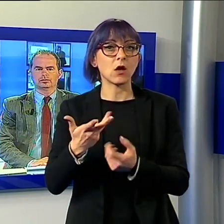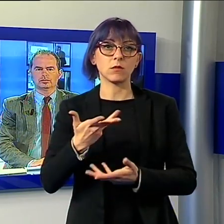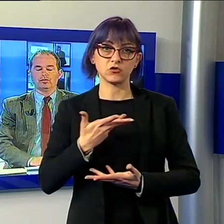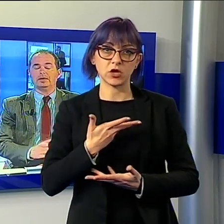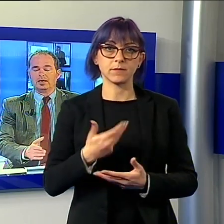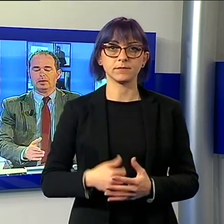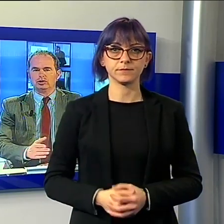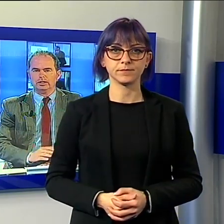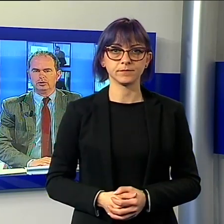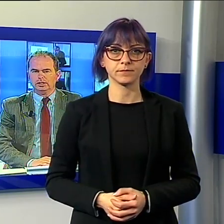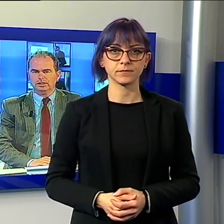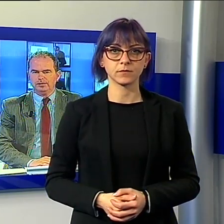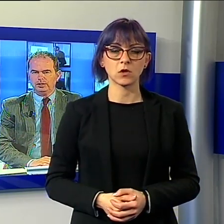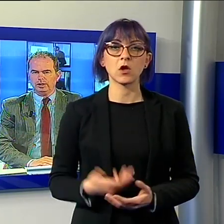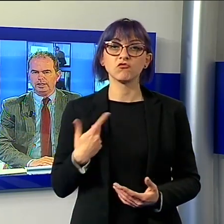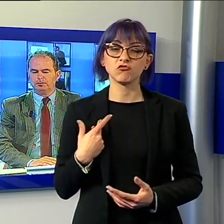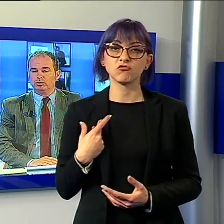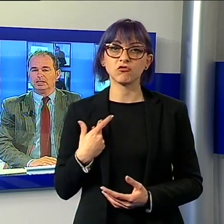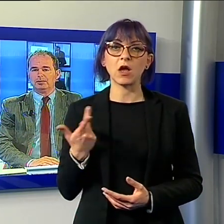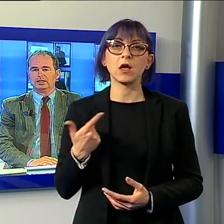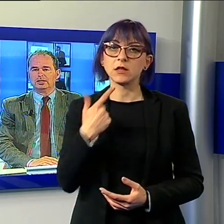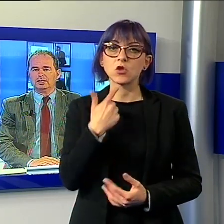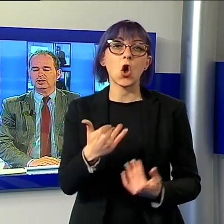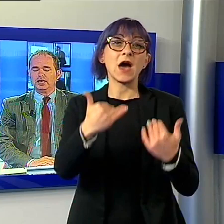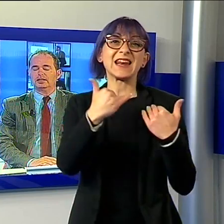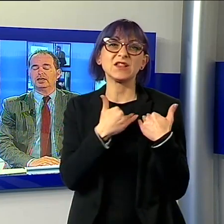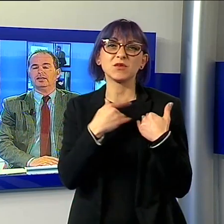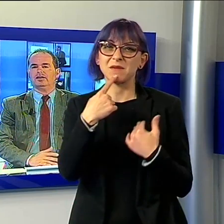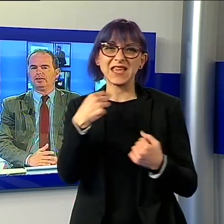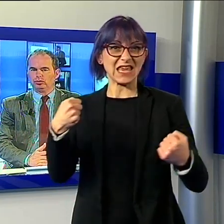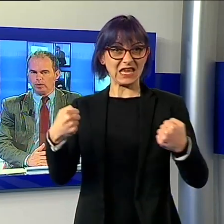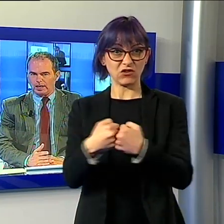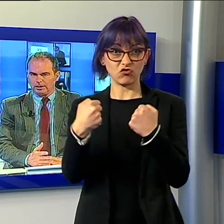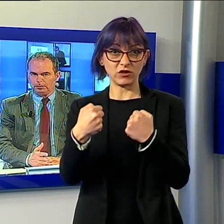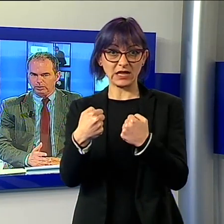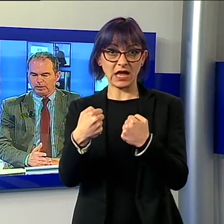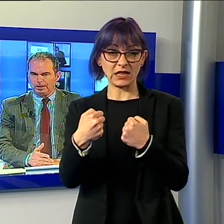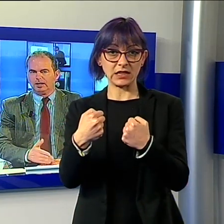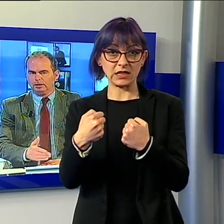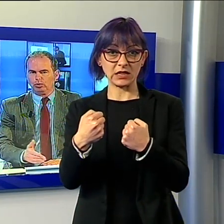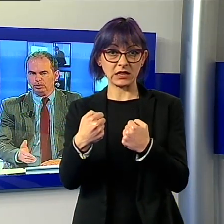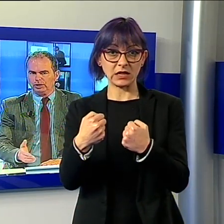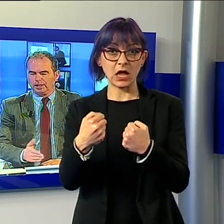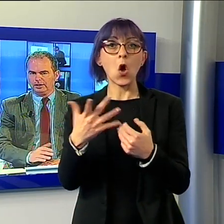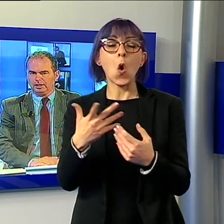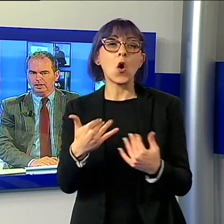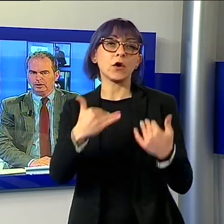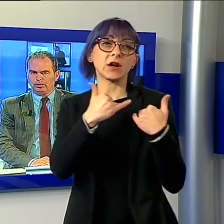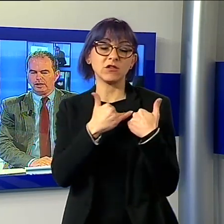Ovviamente l'abbiamo già detto nel servizio, le responsabilità dell'incidente e le eventuali responsabilità del dopo-incidente dovranno